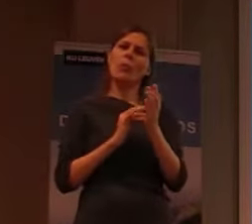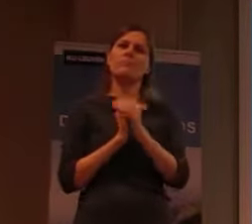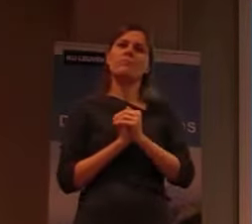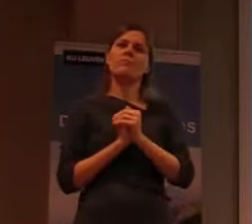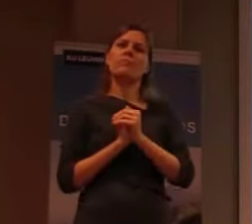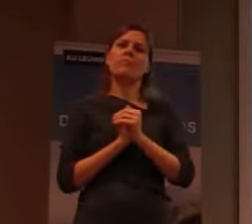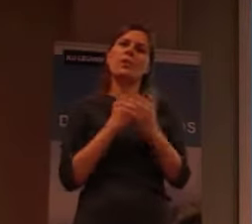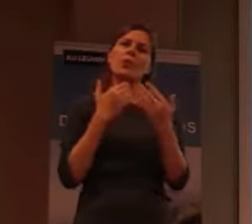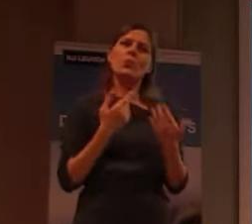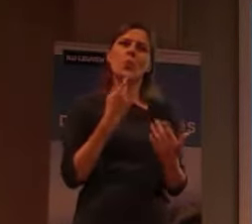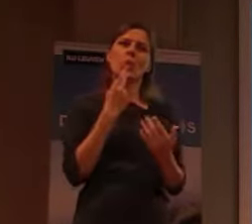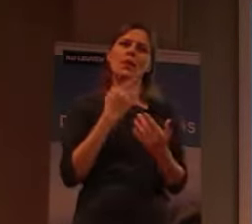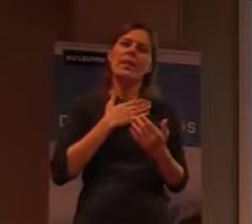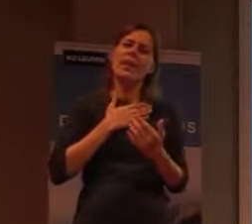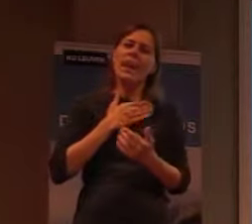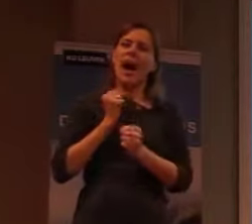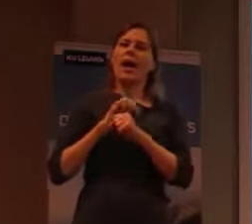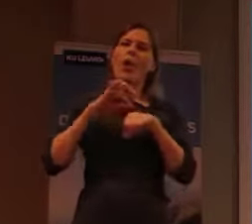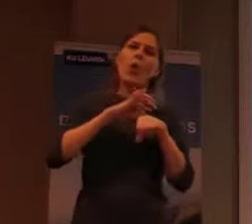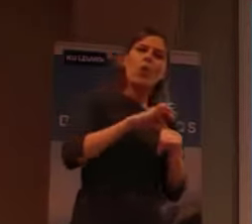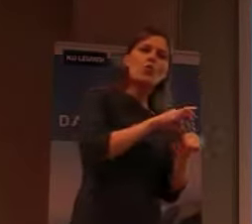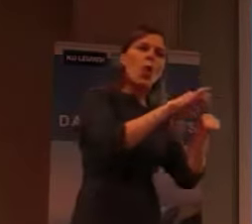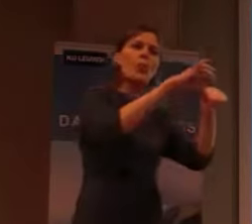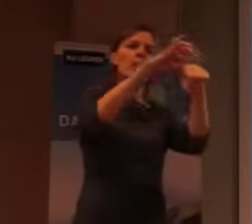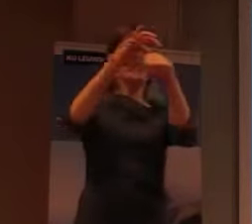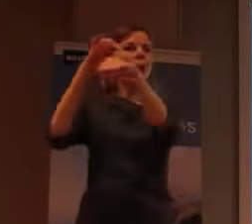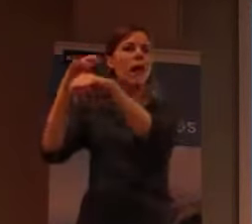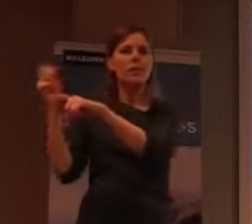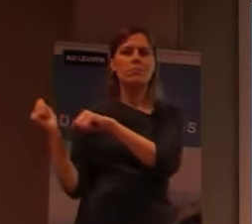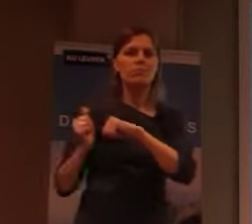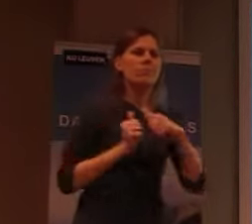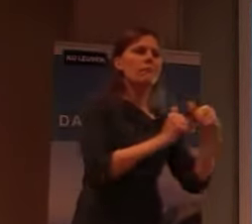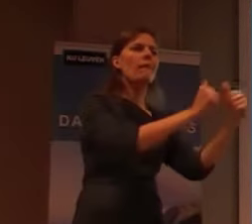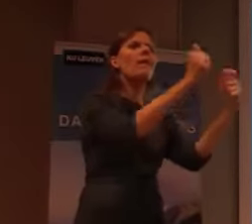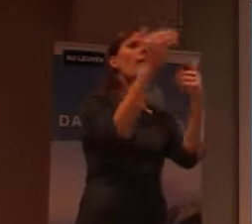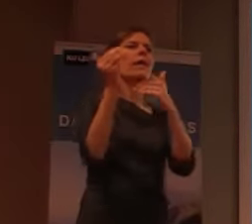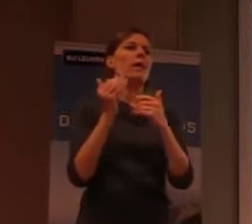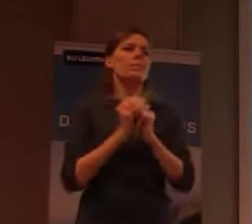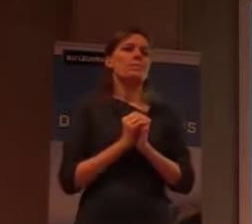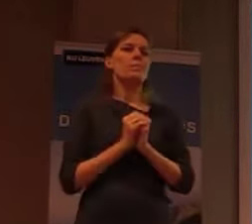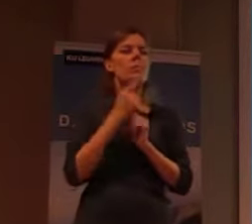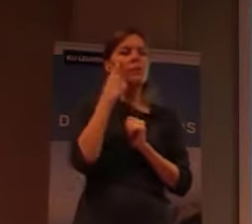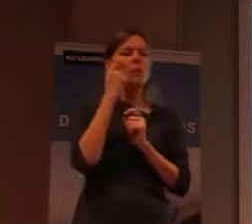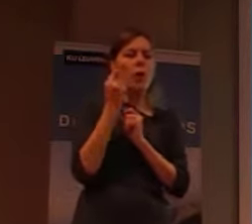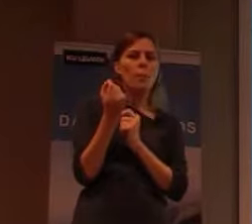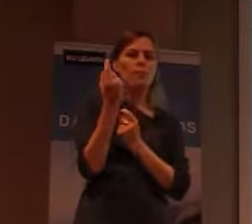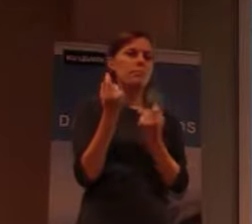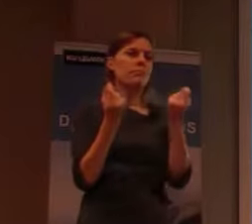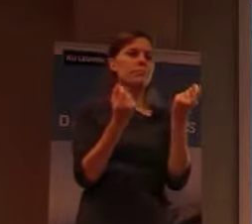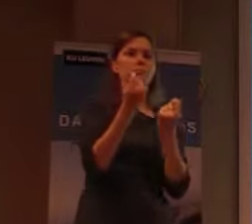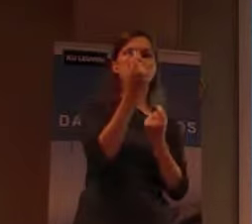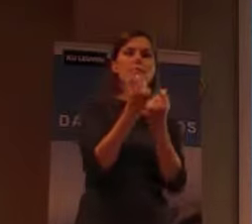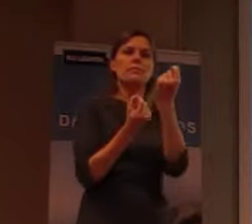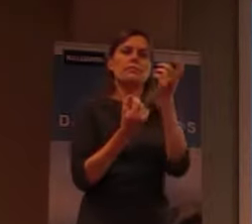rondleiding in de wereld gaan nemen. En daar zullen we ook een aantal aspecten naar voren komen. Ik was